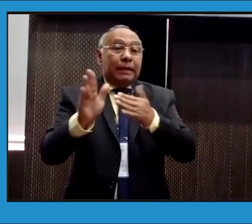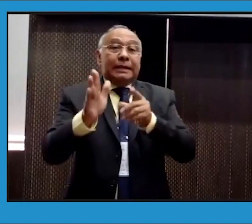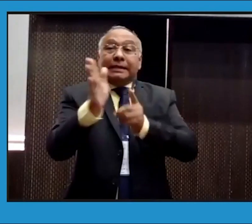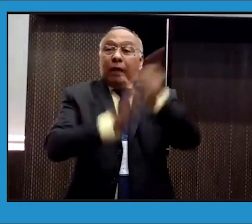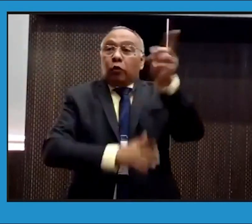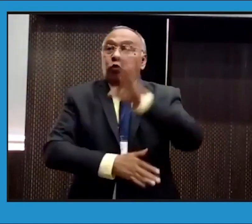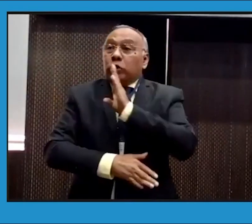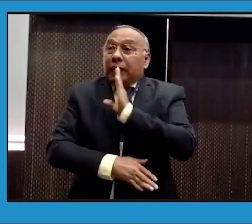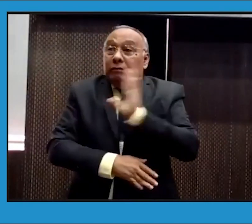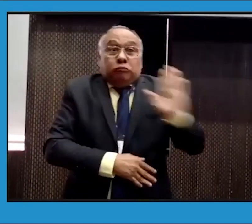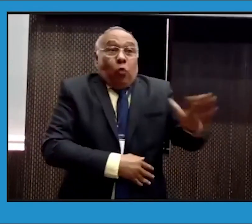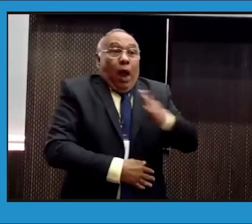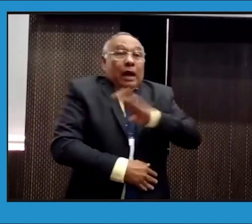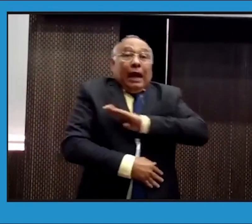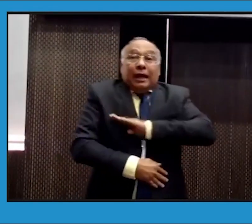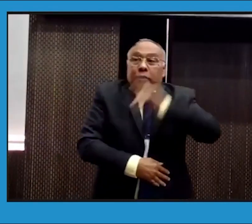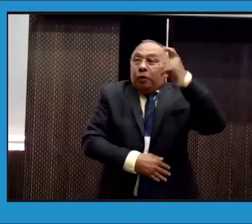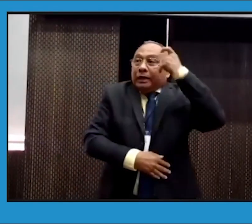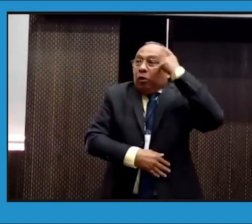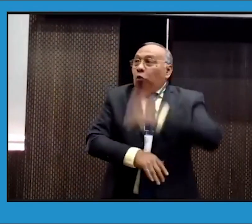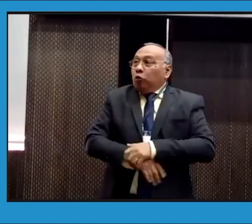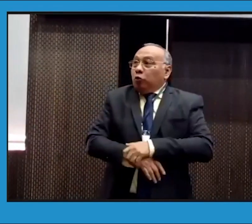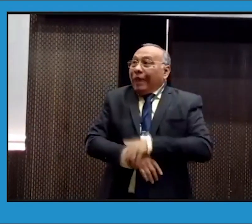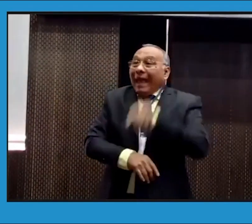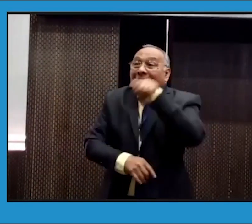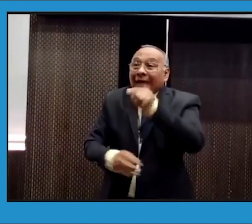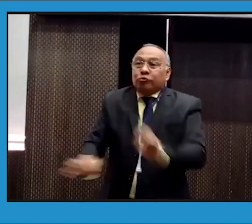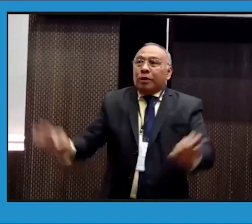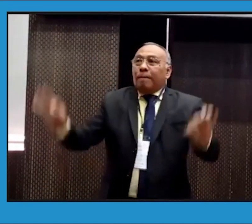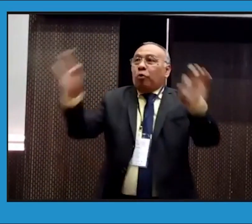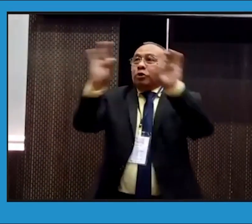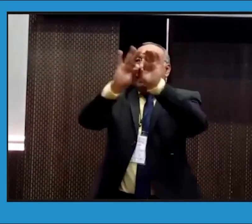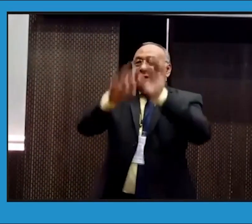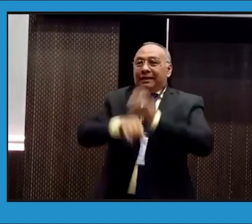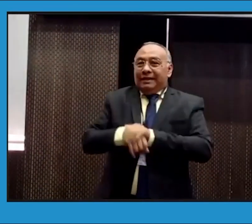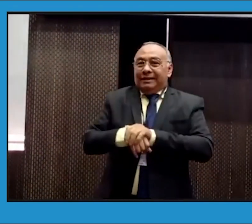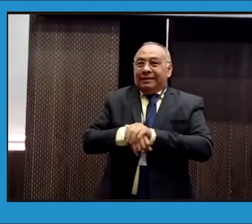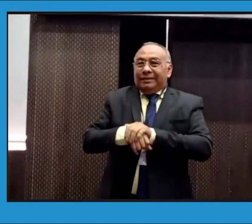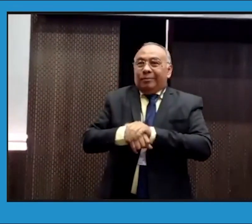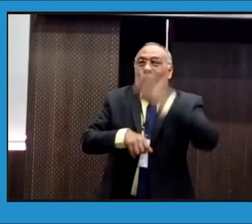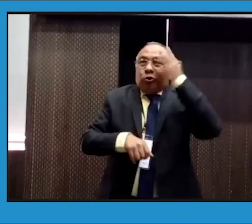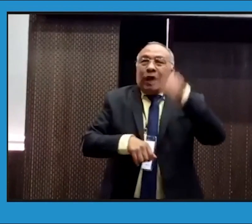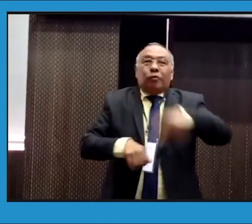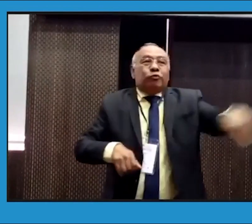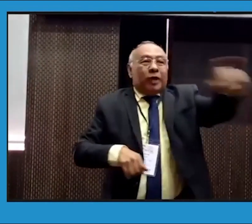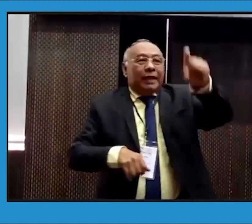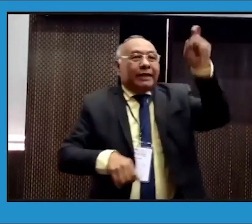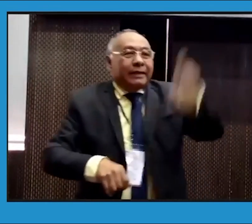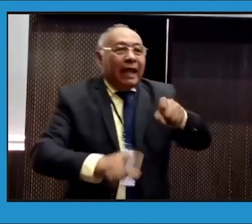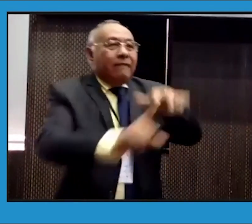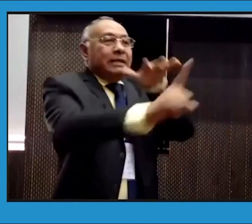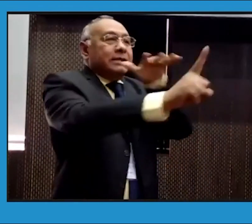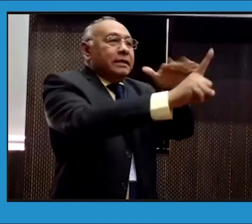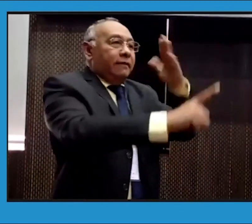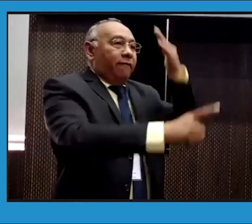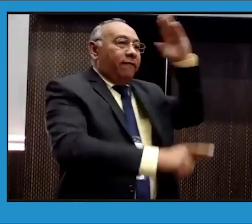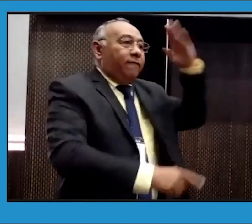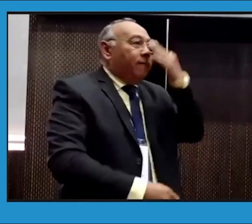el plan de desarrollo? El alcalde que llegue en ese momento. Y es de suma importancia. Entonces, ustedes deben también